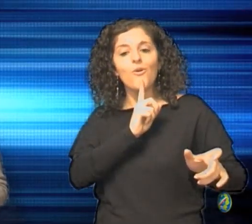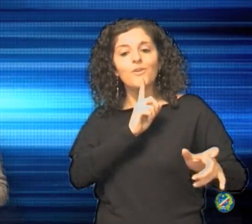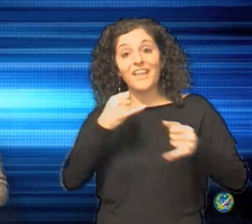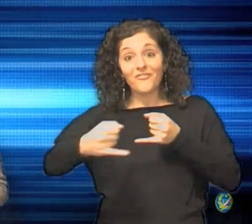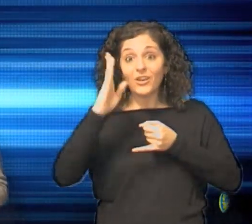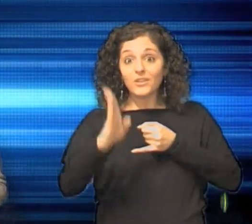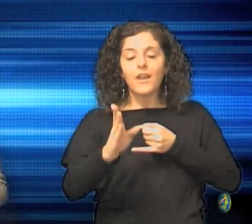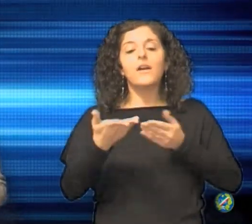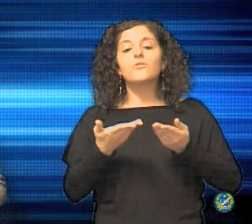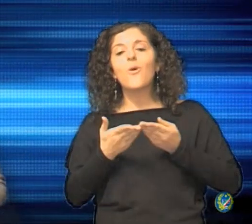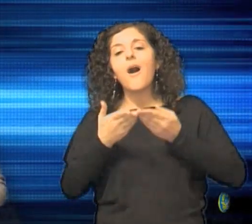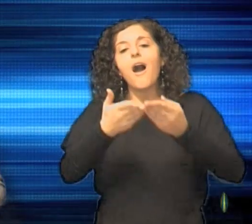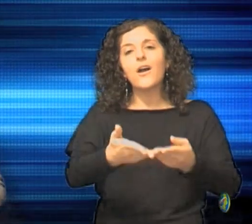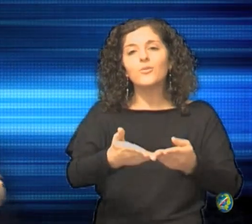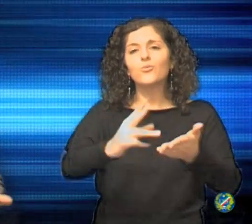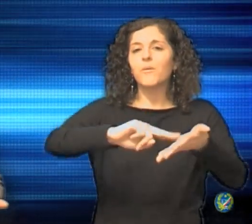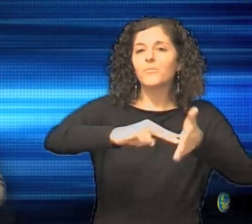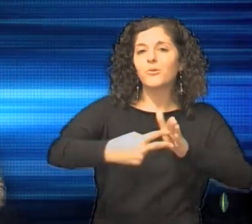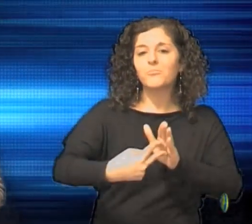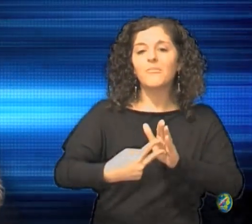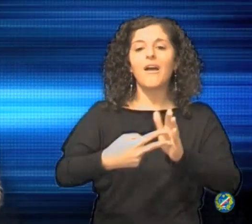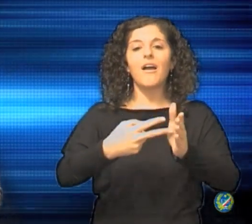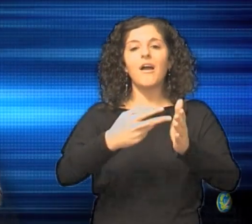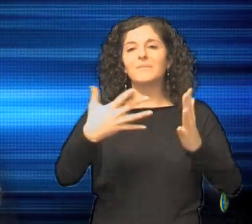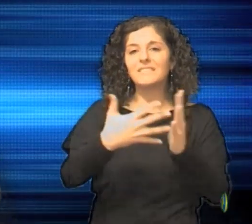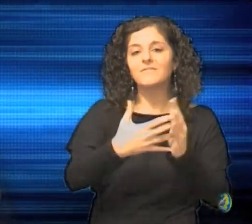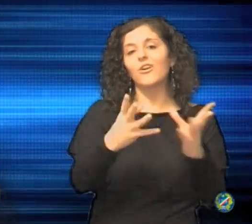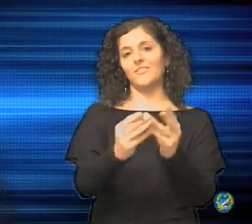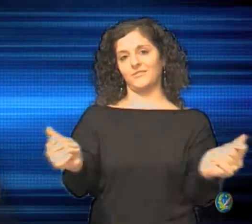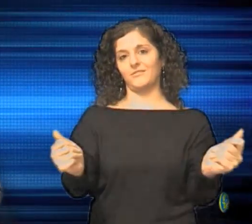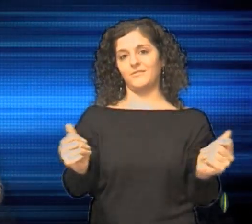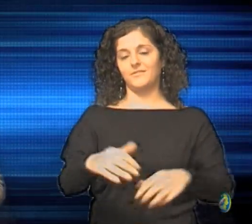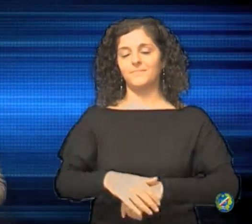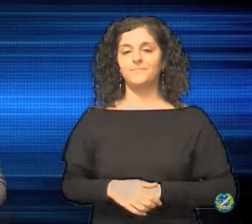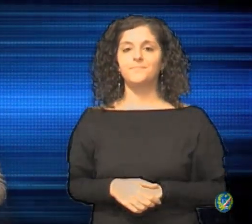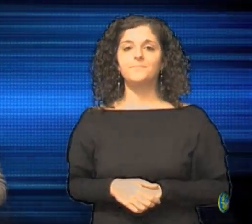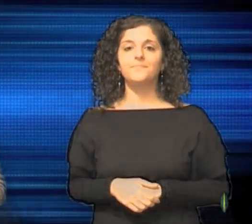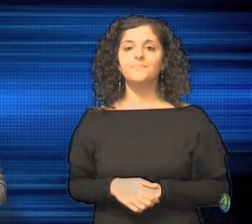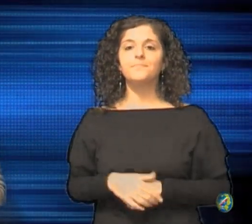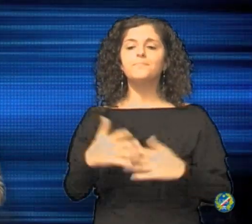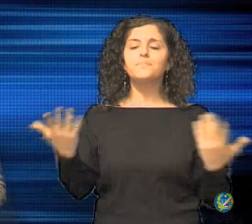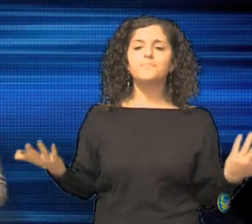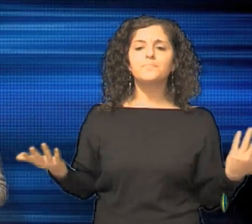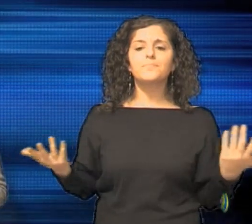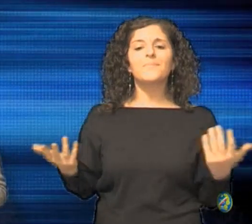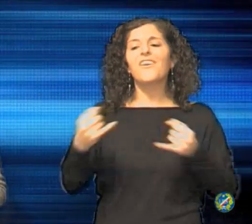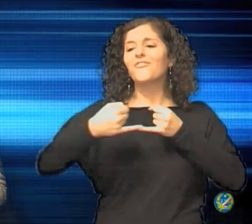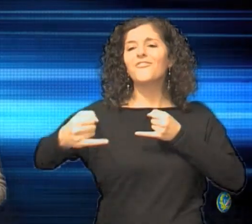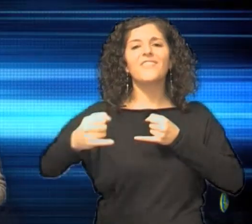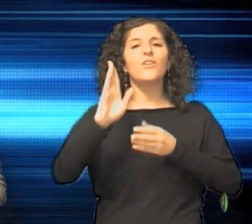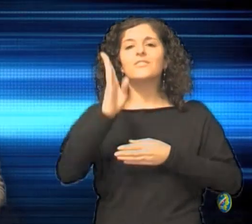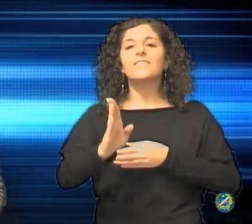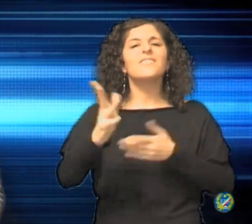risolvere alcune di queste problematiche che si sono verificate. Allora, vediamo che cos'è